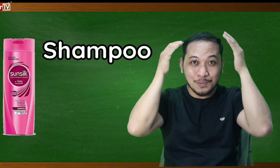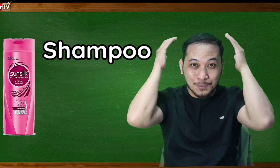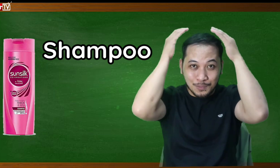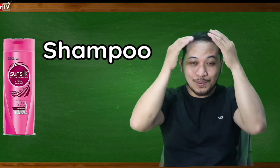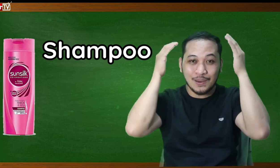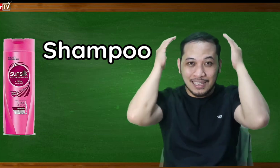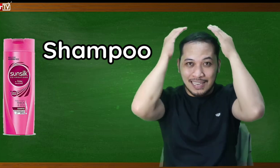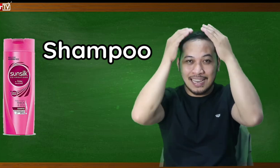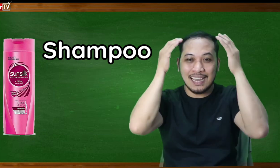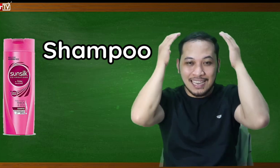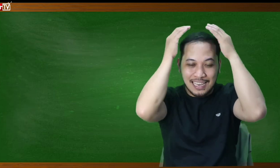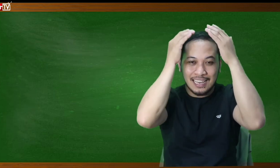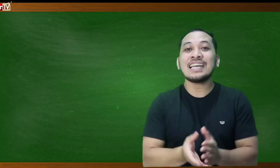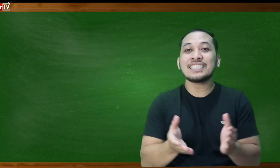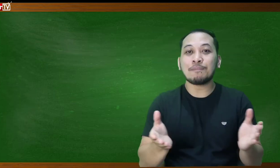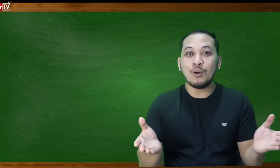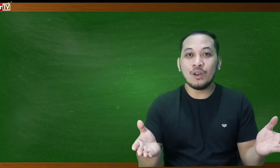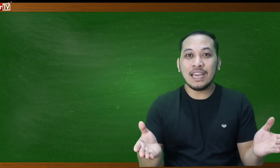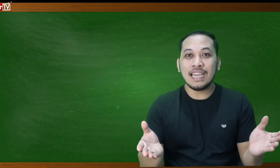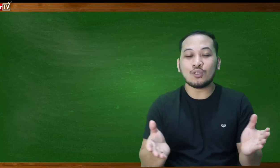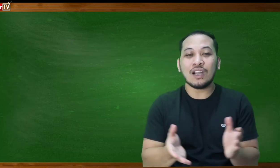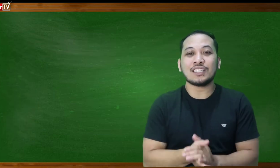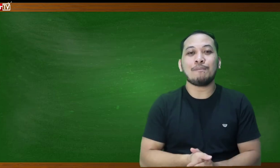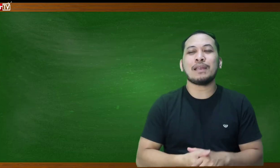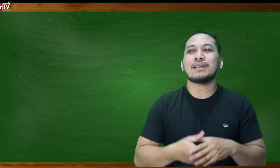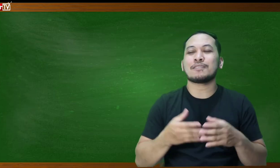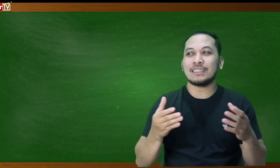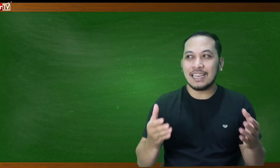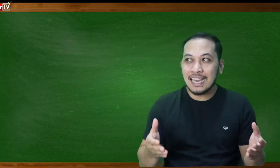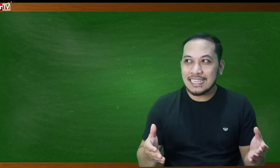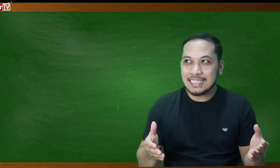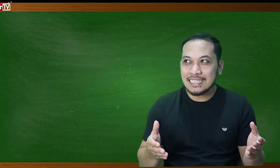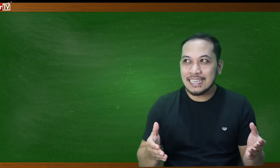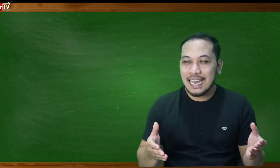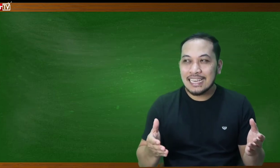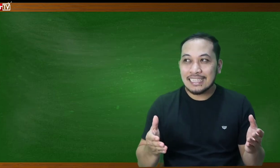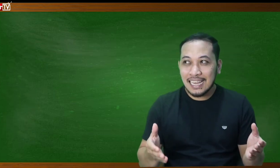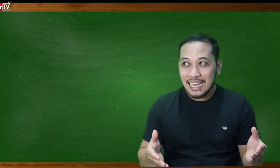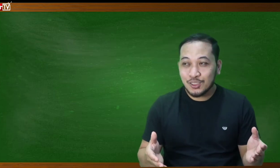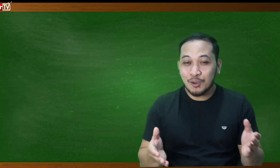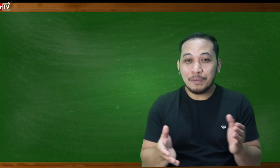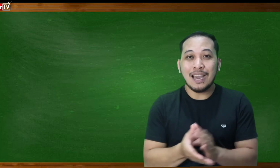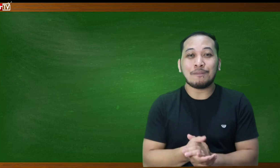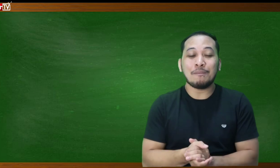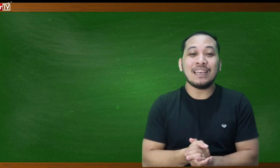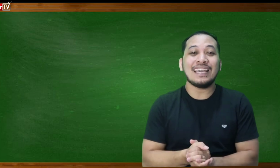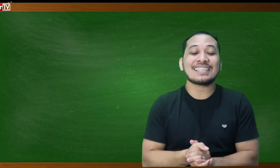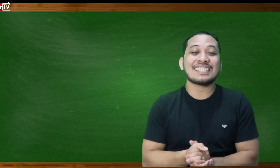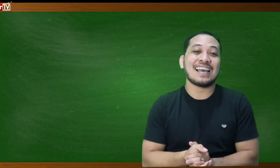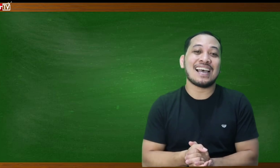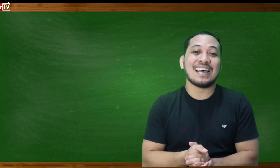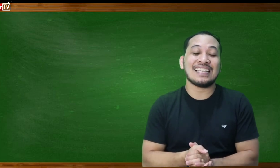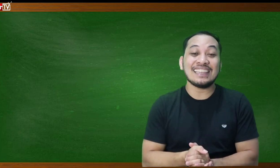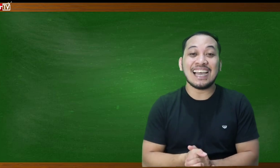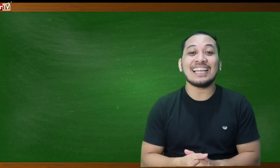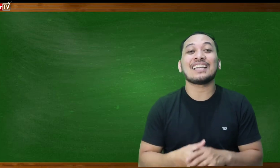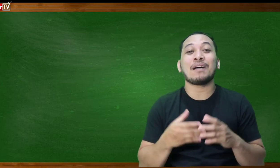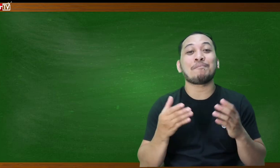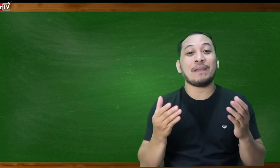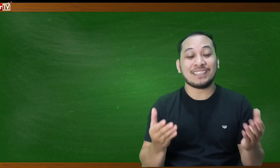ayan at sa panghuli ito nga syempre mas madalas talaga itong pinapabilis sa tindahan kapag pet